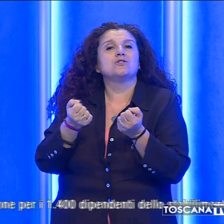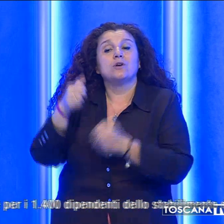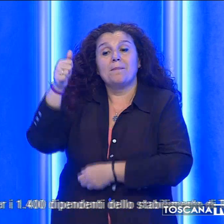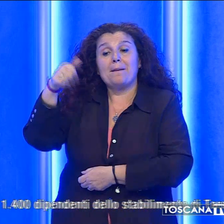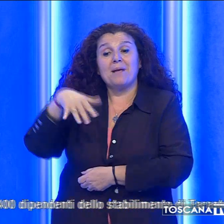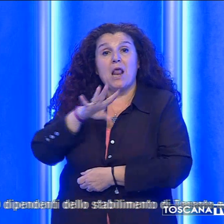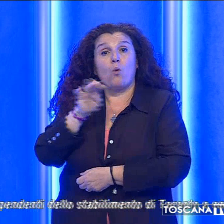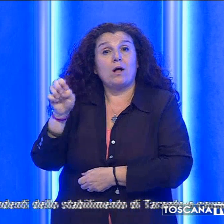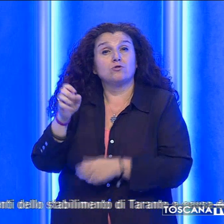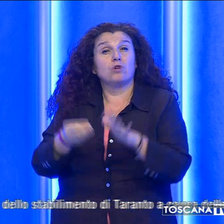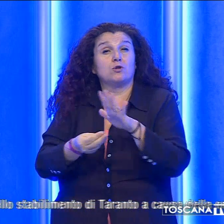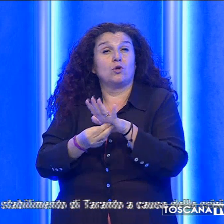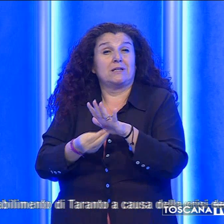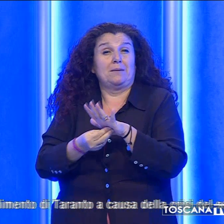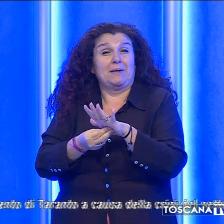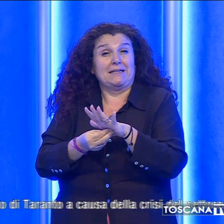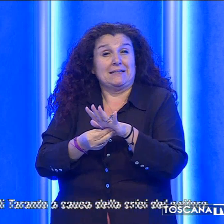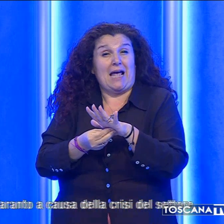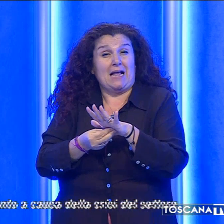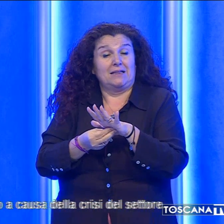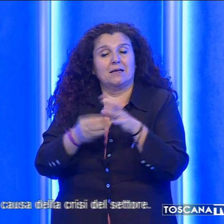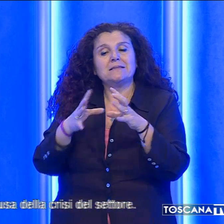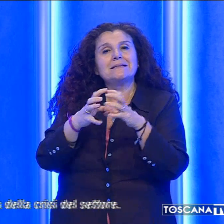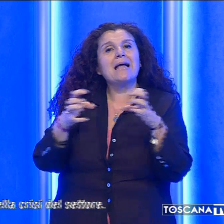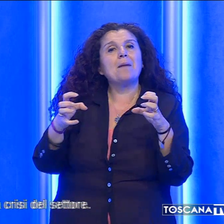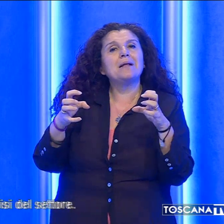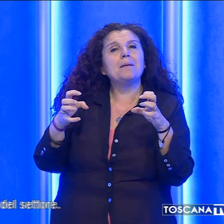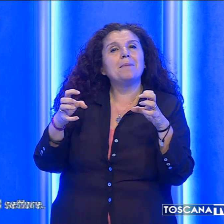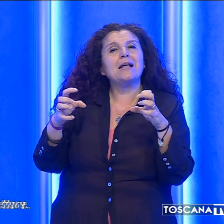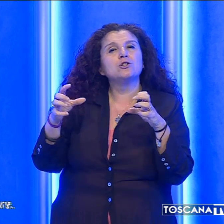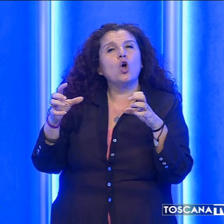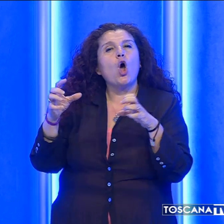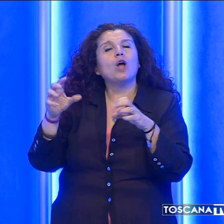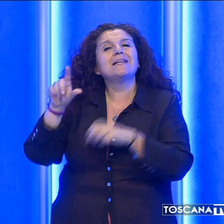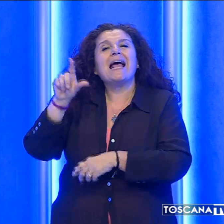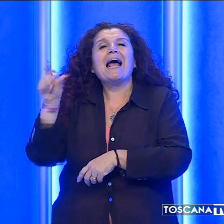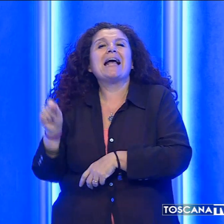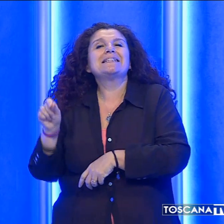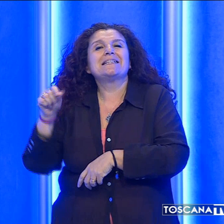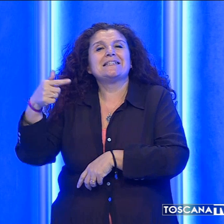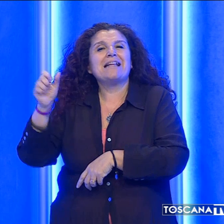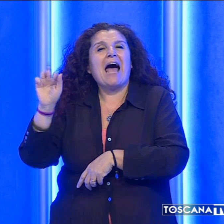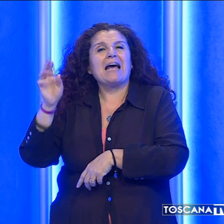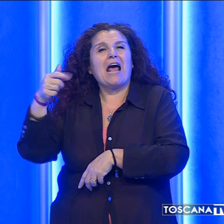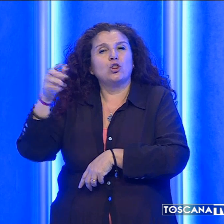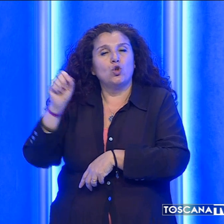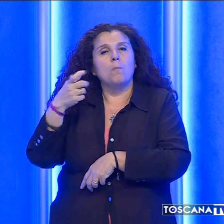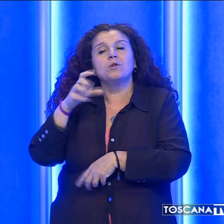.400 dipendenti dello stabilimento di Taranto a causa della crisi del settore.